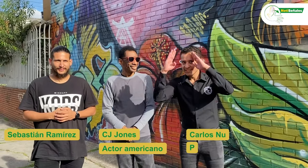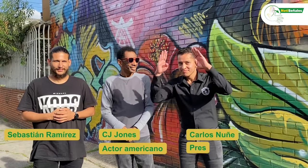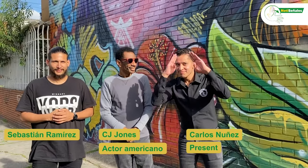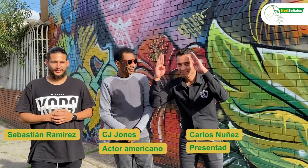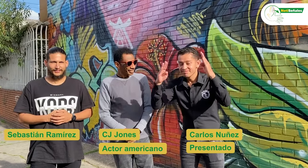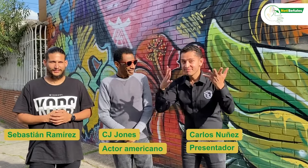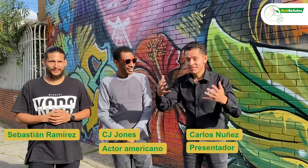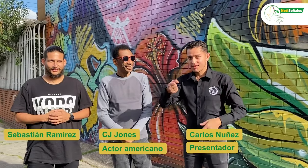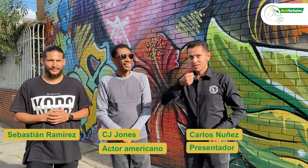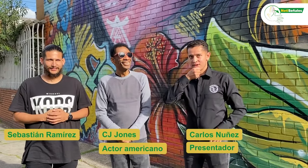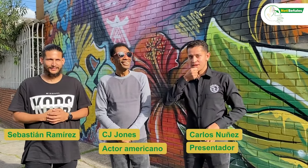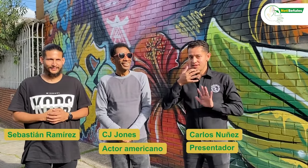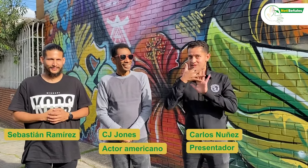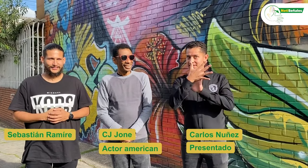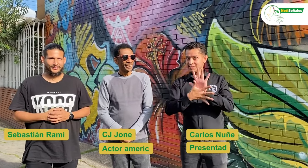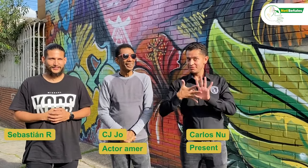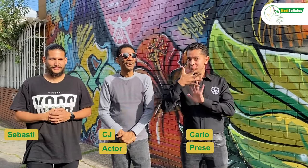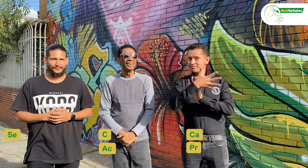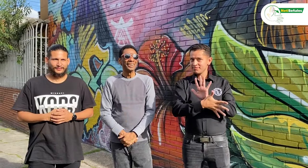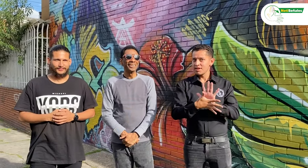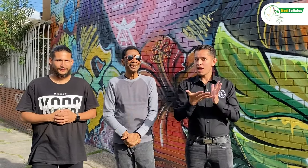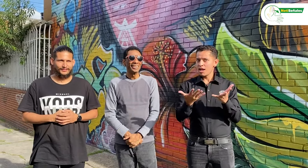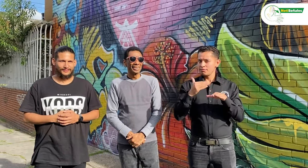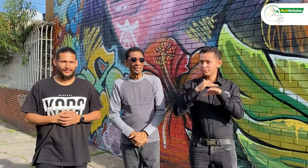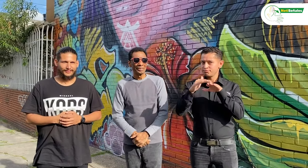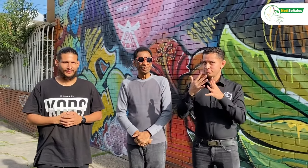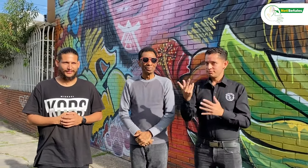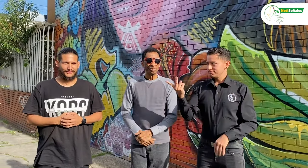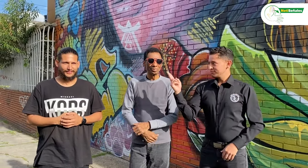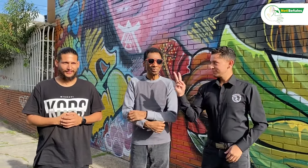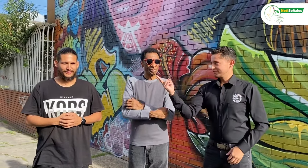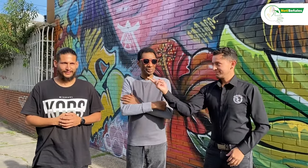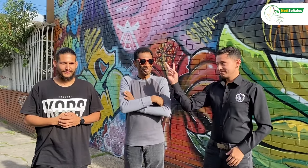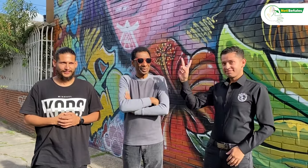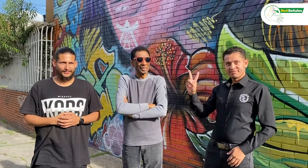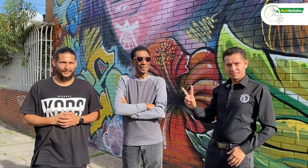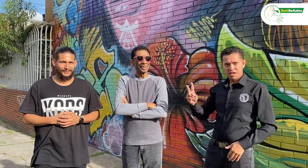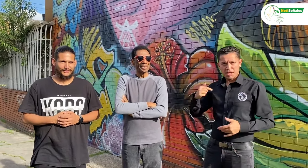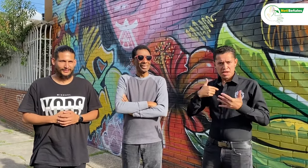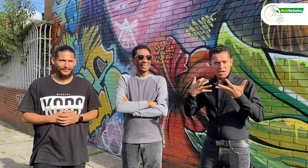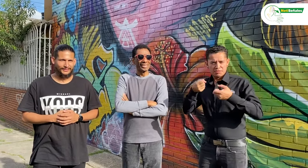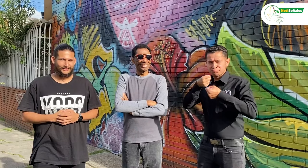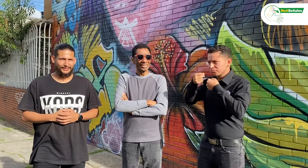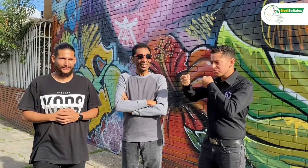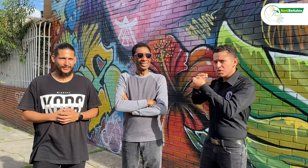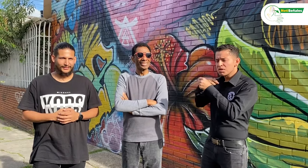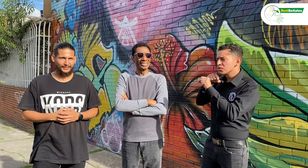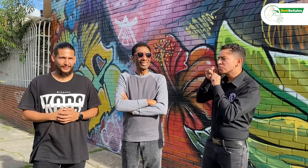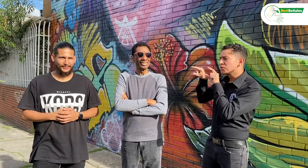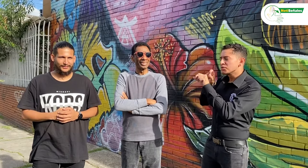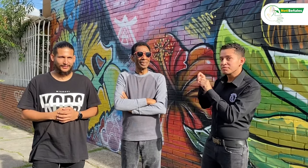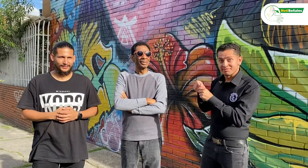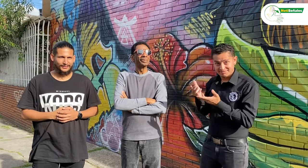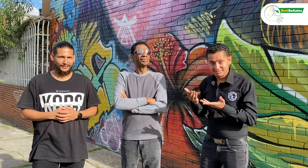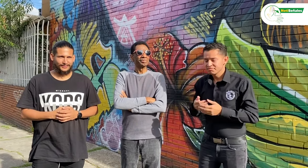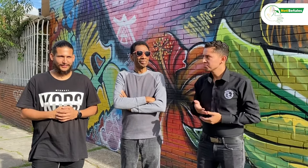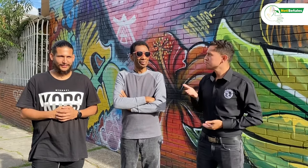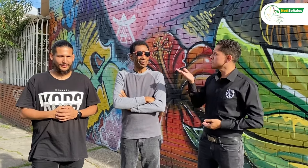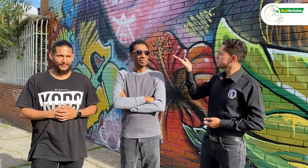Hola a todos, estamos en Noticeñales, con dos invitados a los que les vamos a hacer unas preguntas. Empecemos